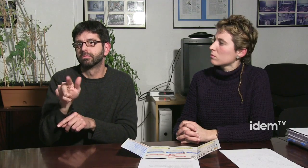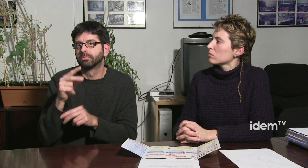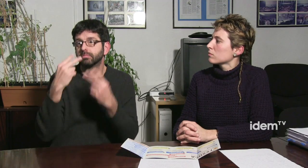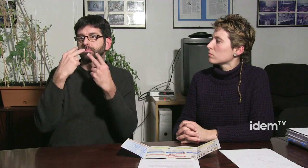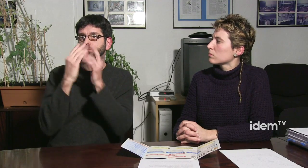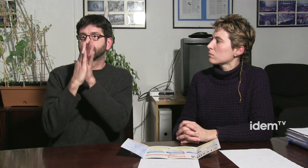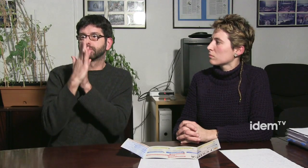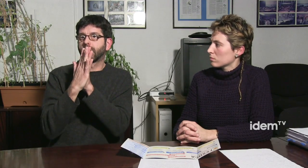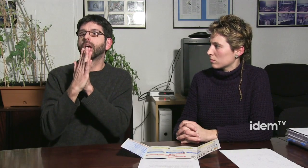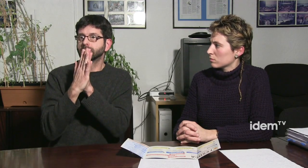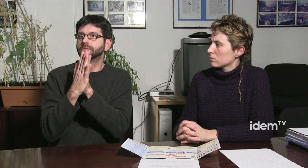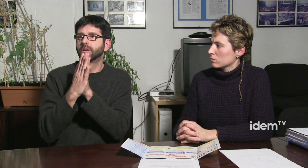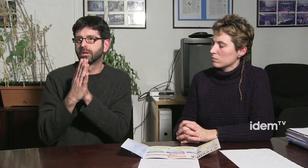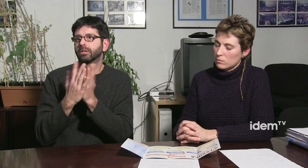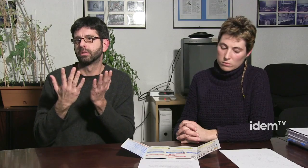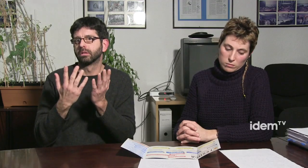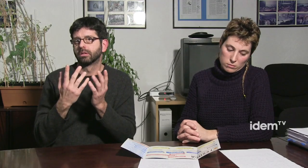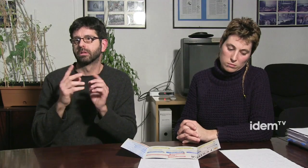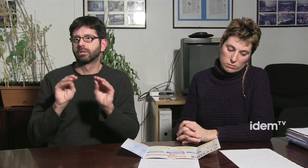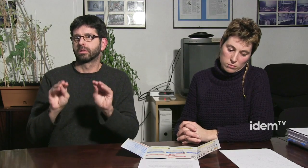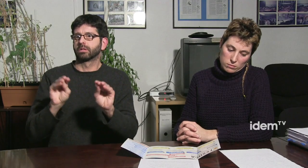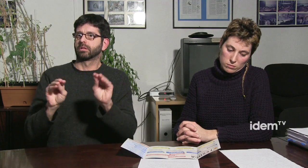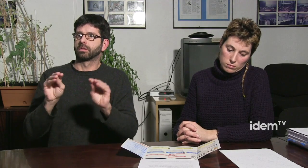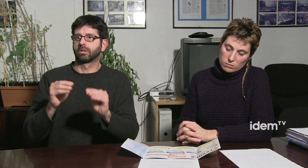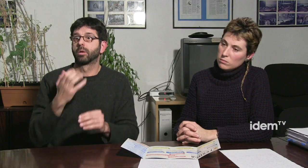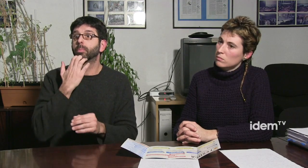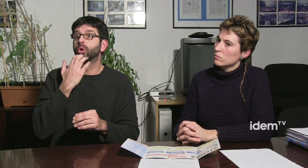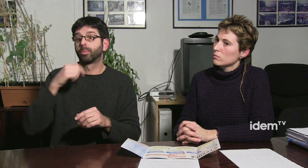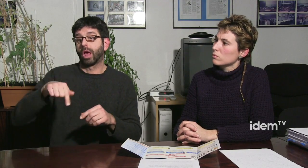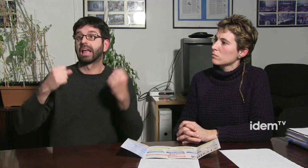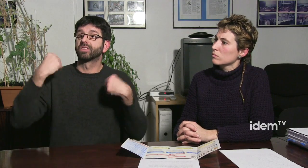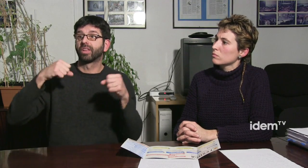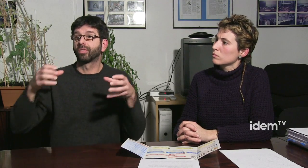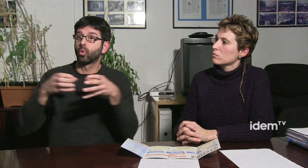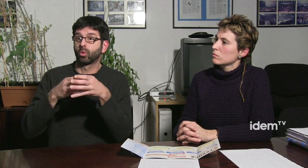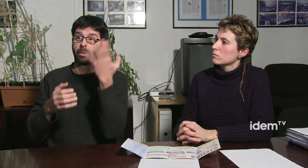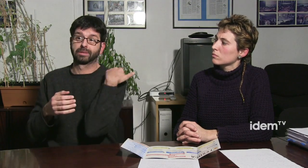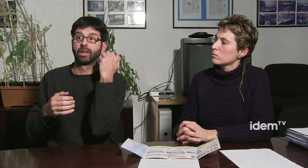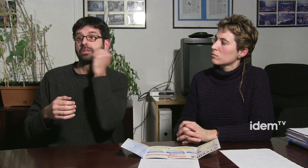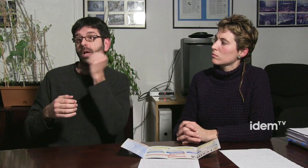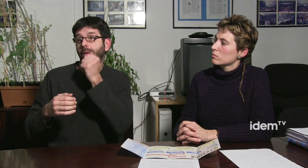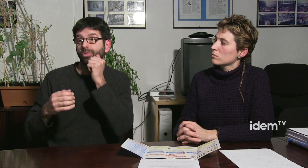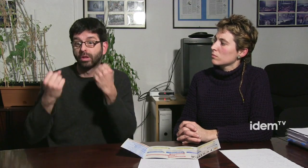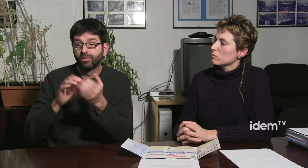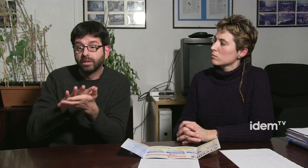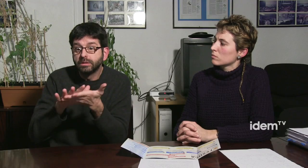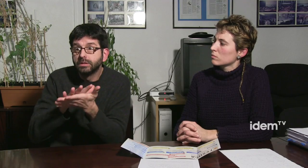través del Facebook perquè ens vegin i poder arribar més gent el dissabte